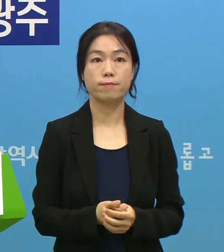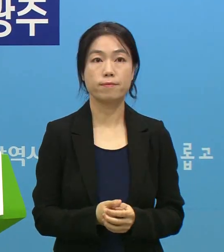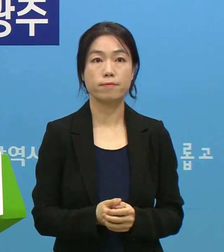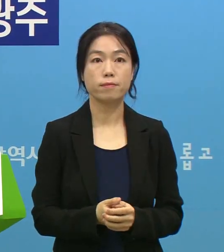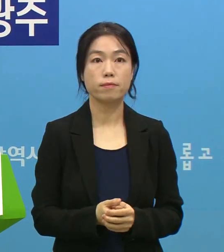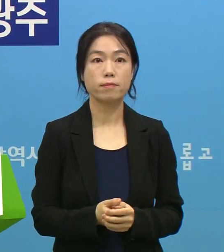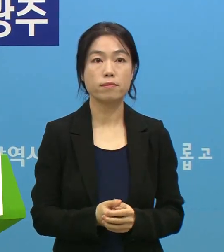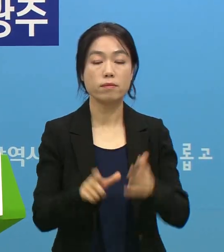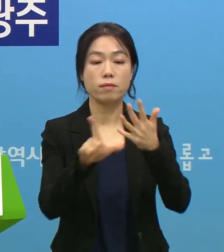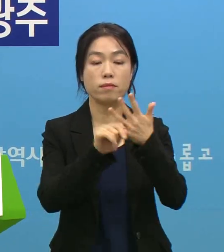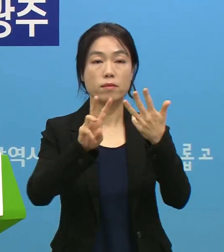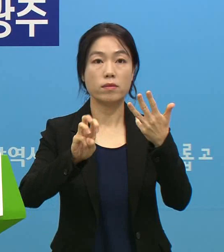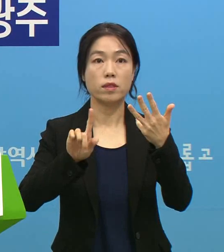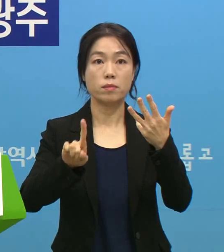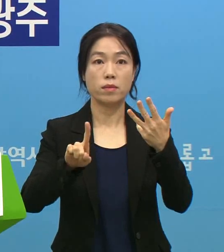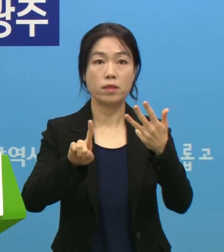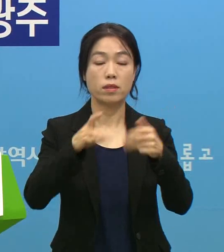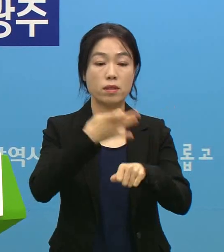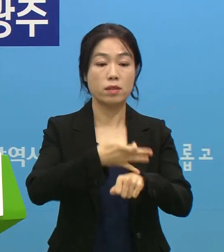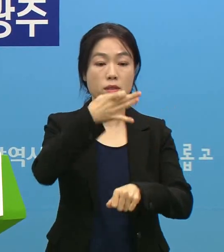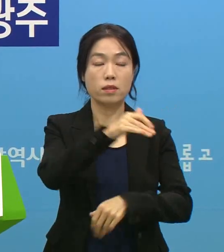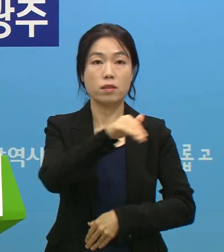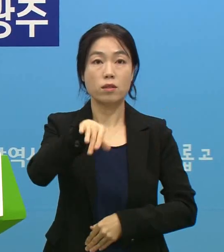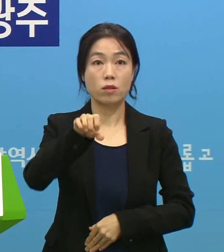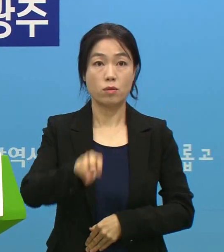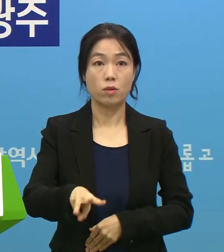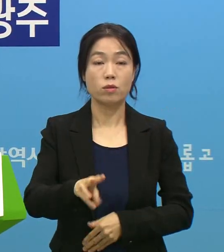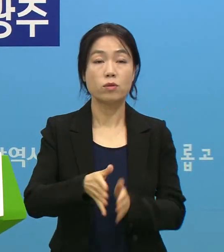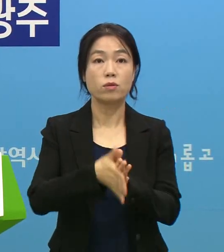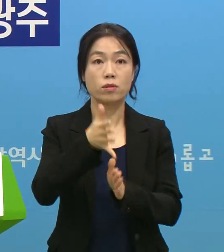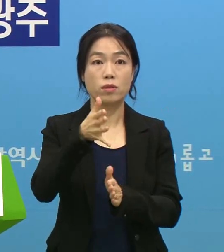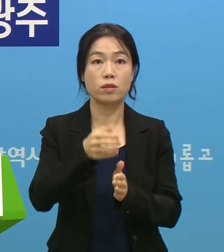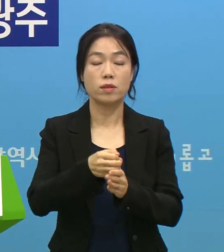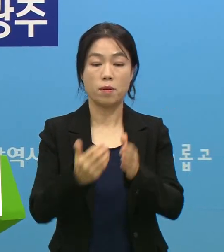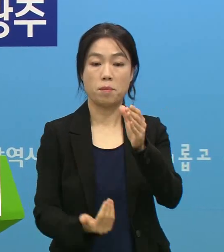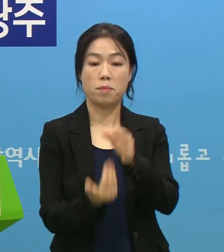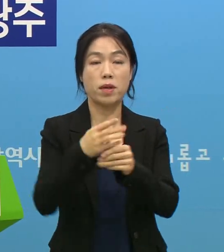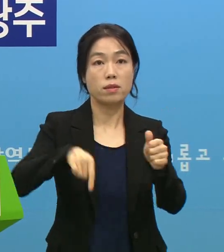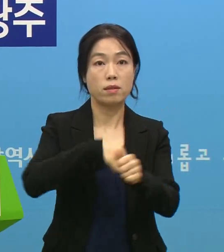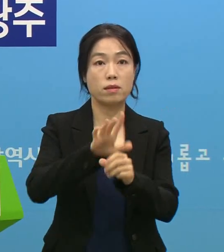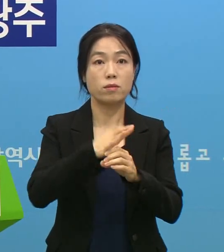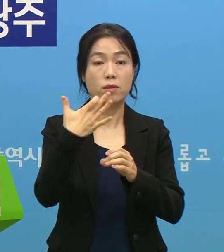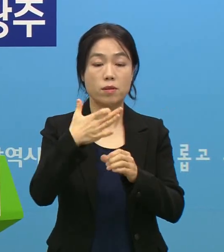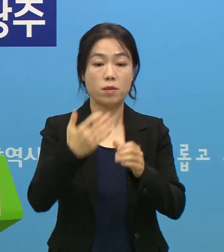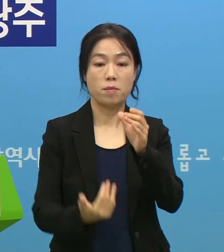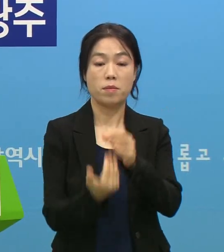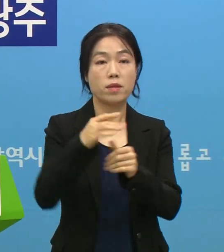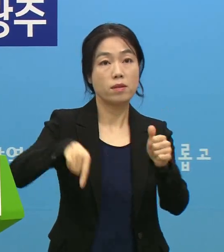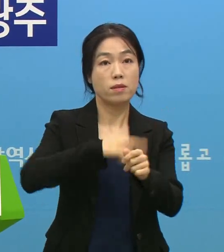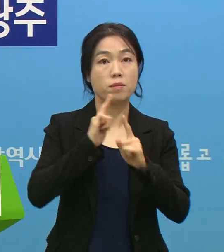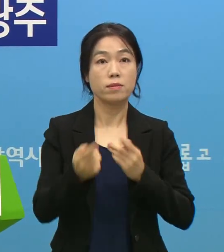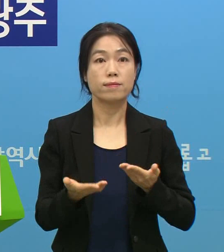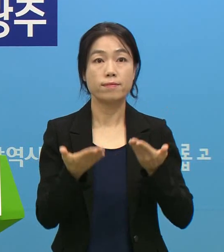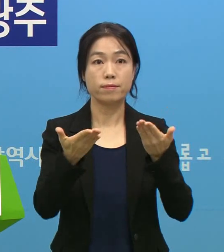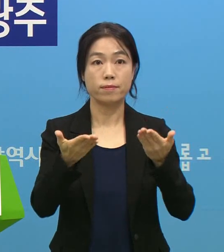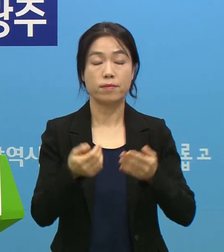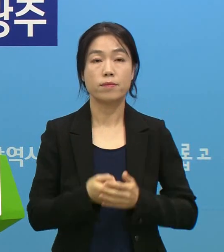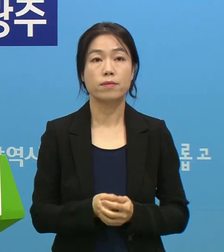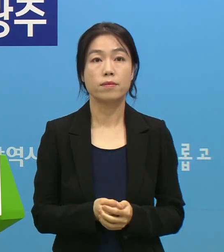8월 31일 14시 기준 광주광역시 발생현황, 코로나19 발생현황 말씀드리겠습니다.